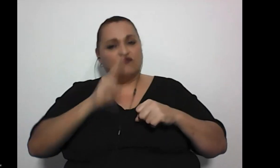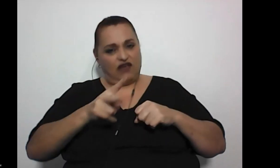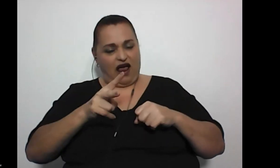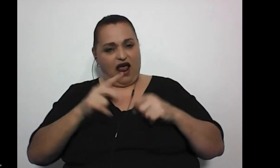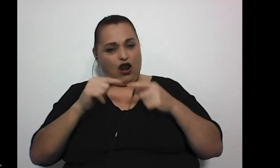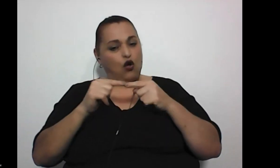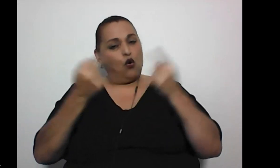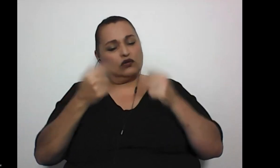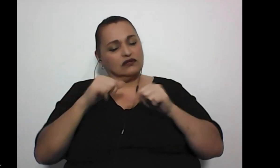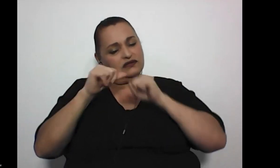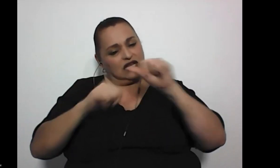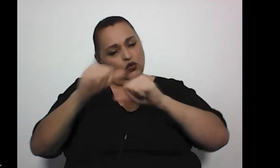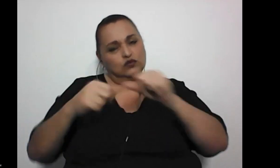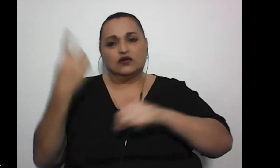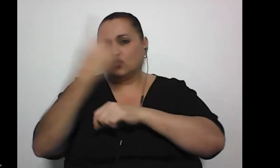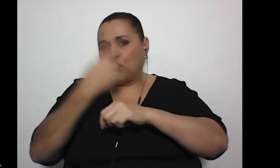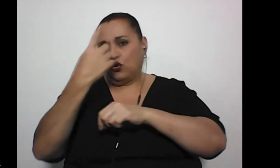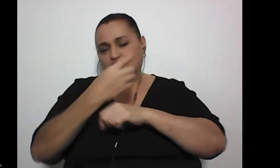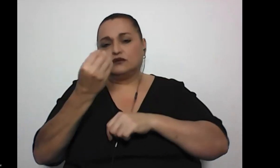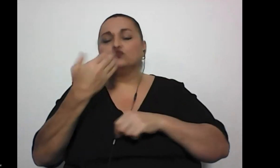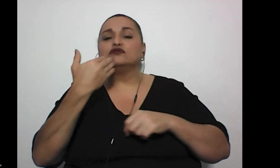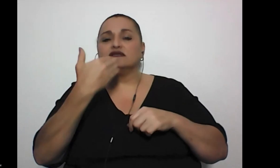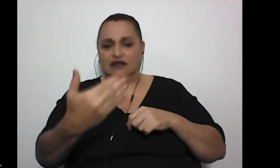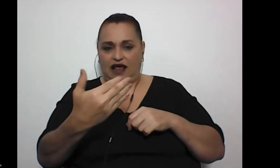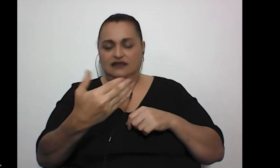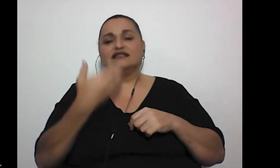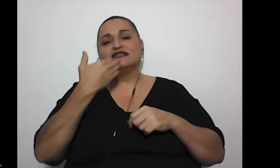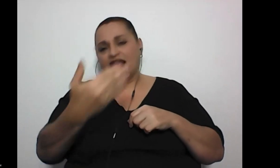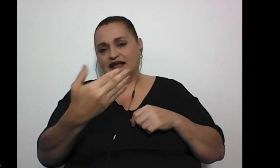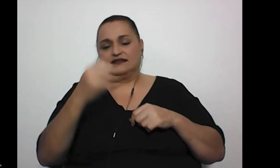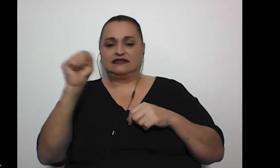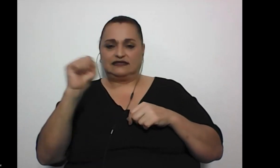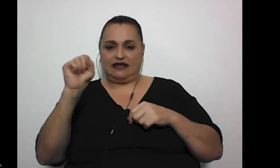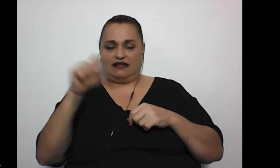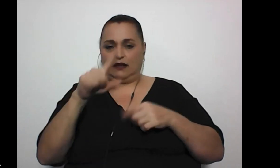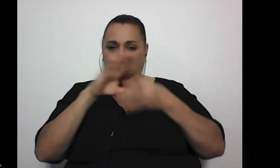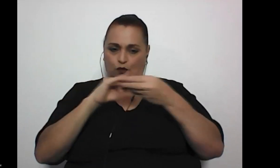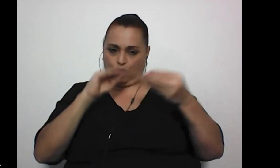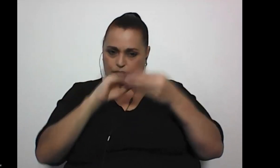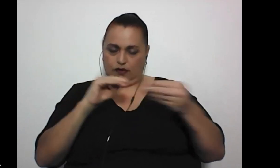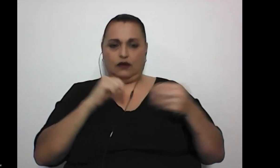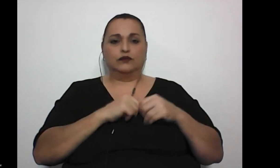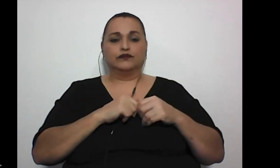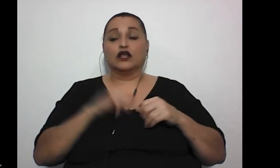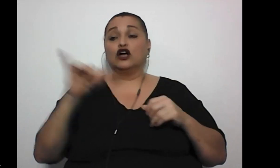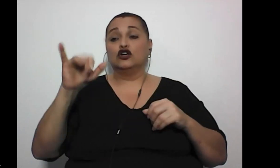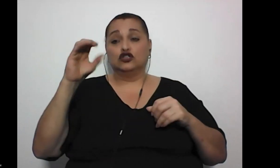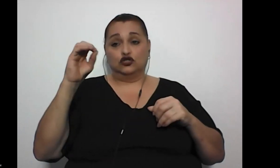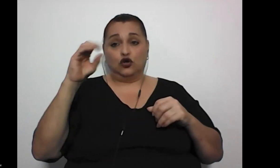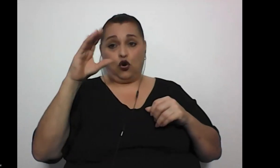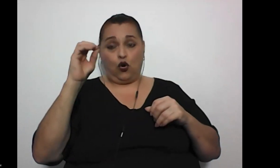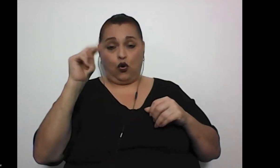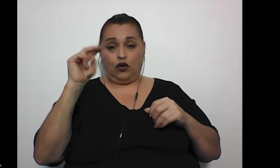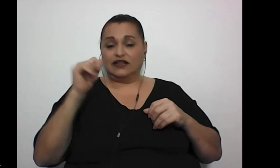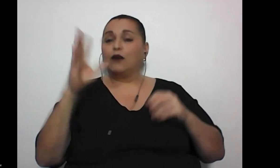la que se lucha todos los días muchas gracias muchas gracias a Sandra por el comentario Yoconda nos comenta que muy linda